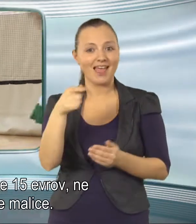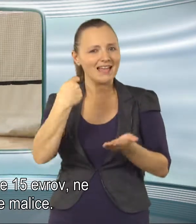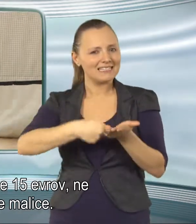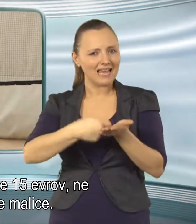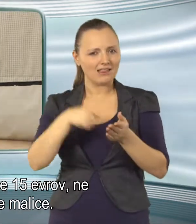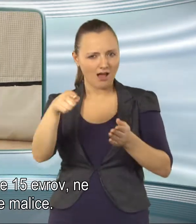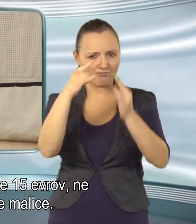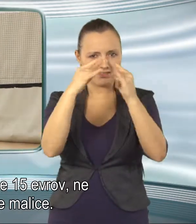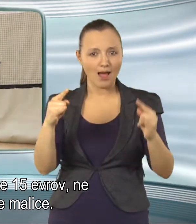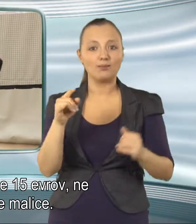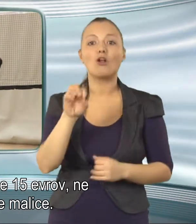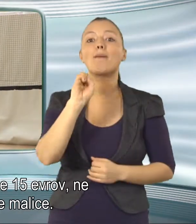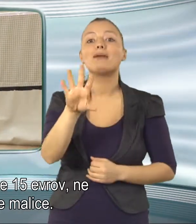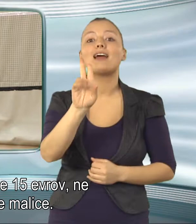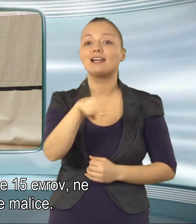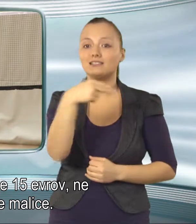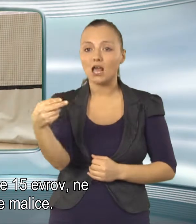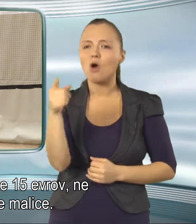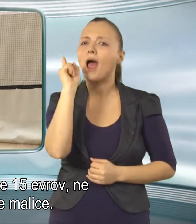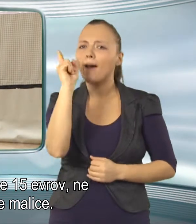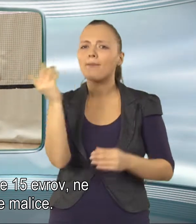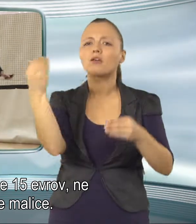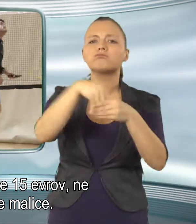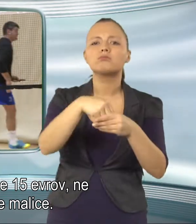Cena tabora je 15 evrov, ne vključuje malice.